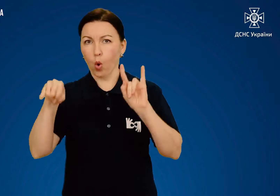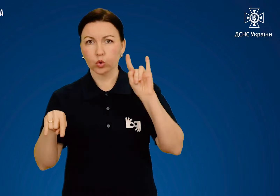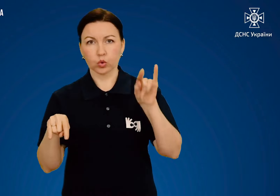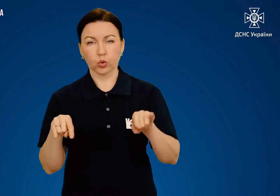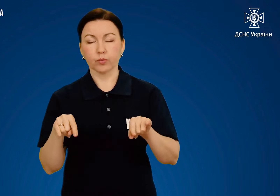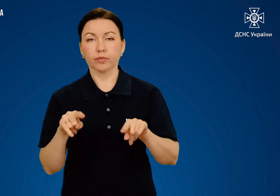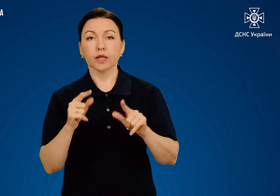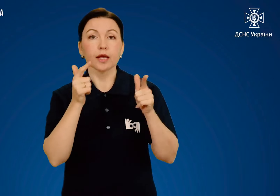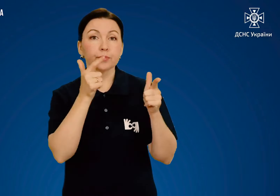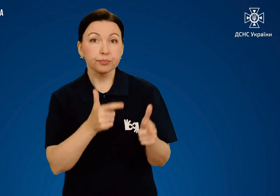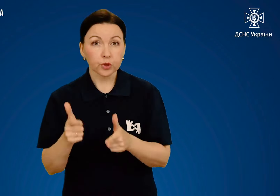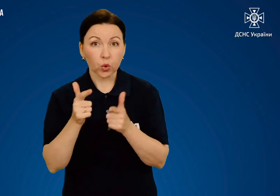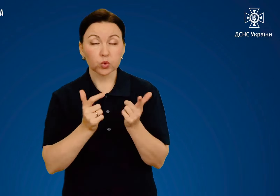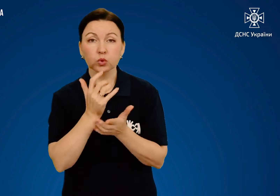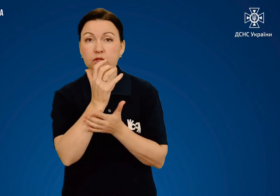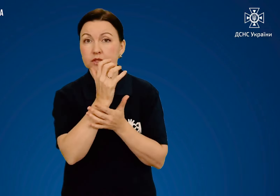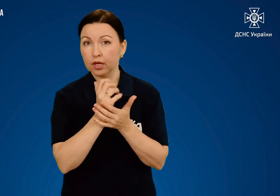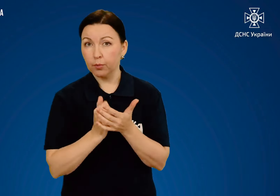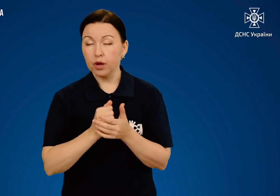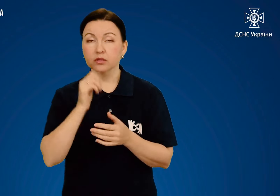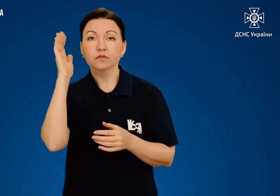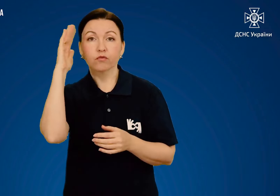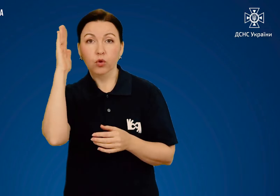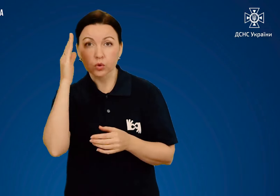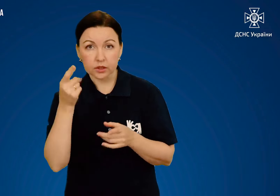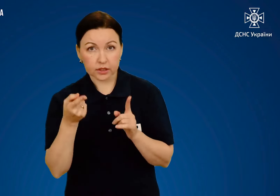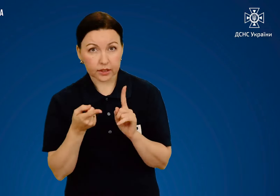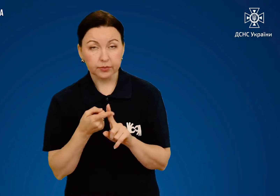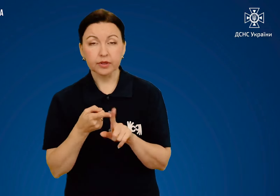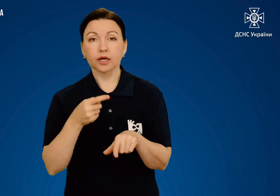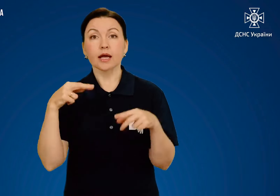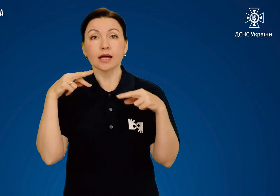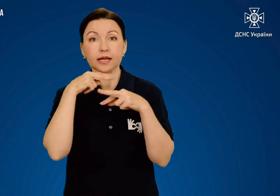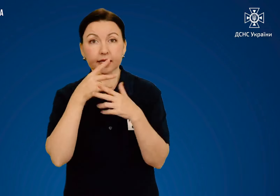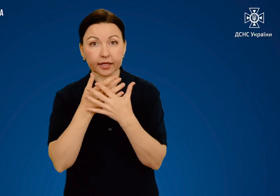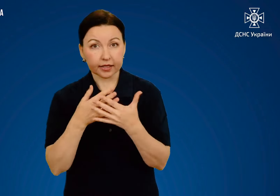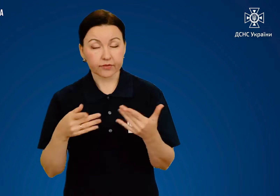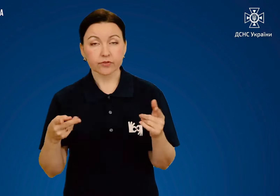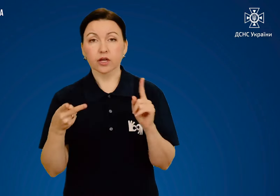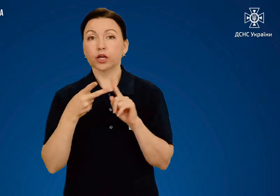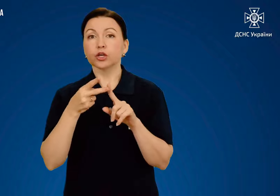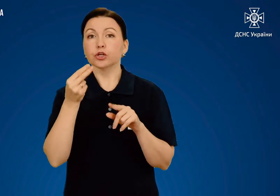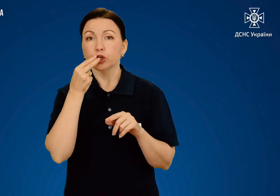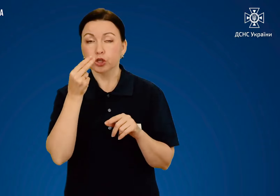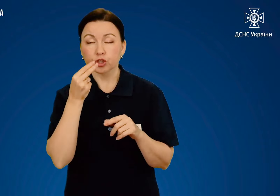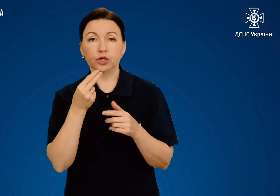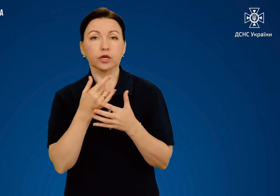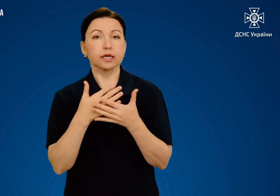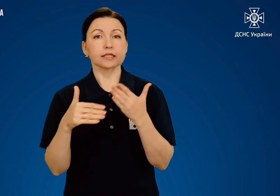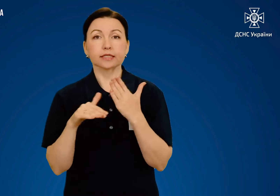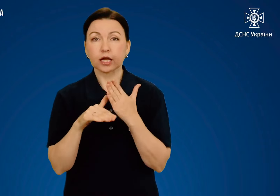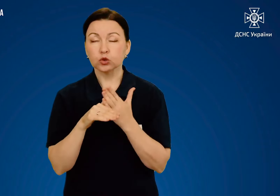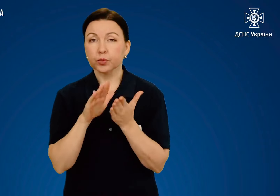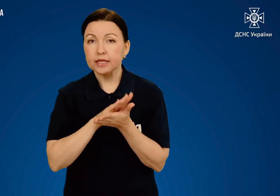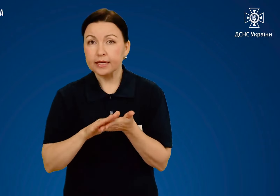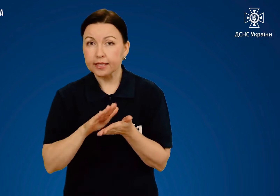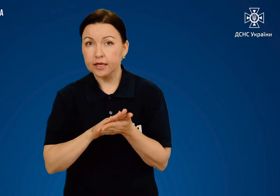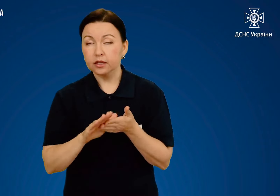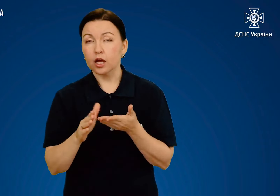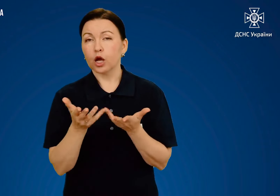Підготуйте там запаси води, ліків, їжі та засобів гігієни з розрахунком